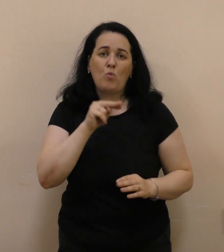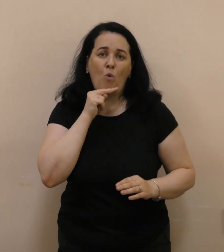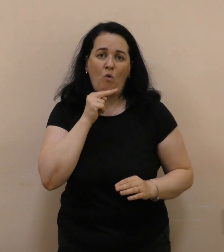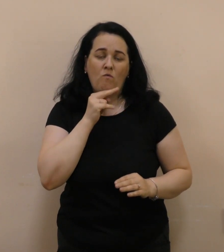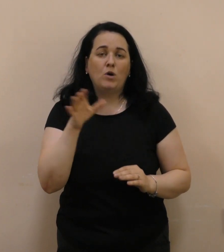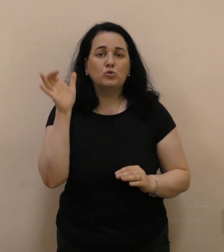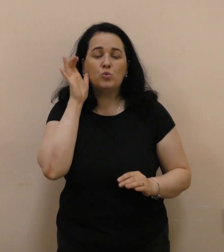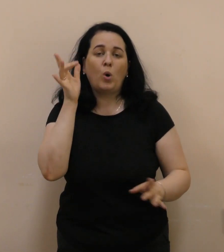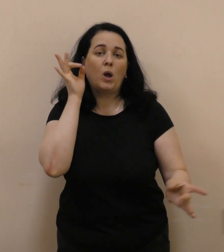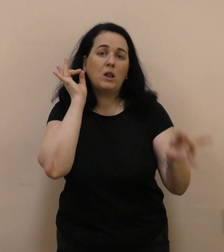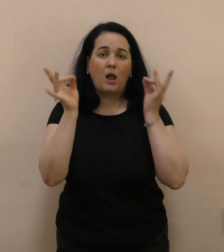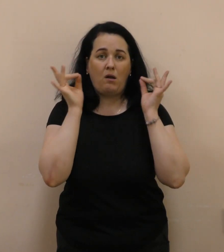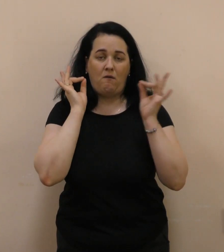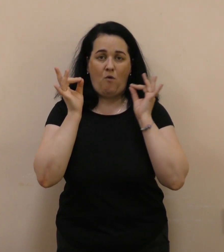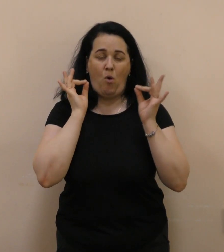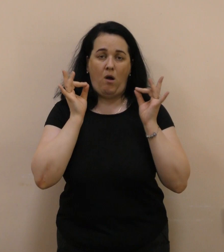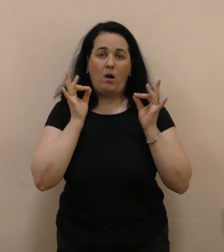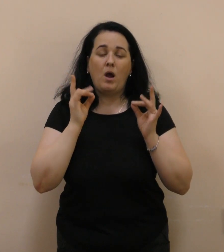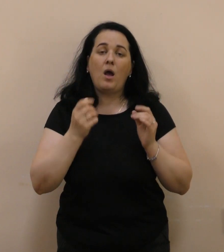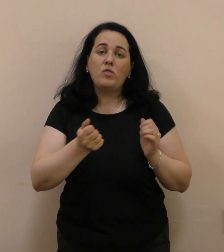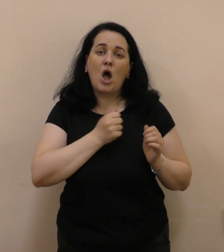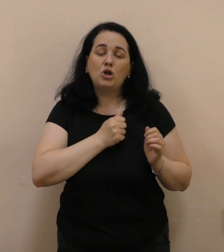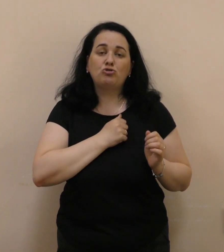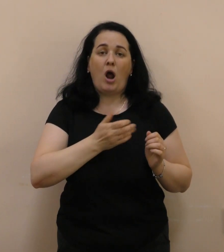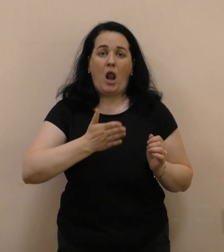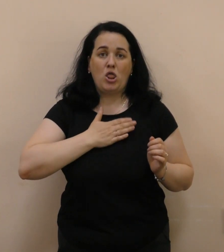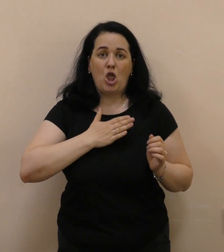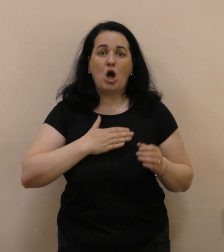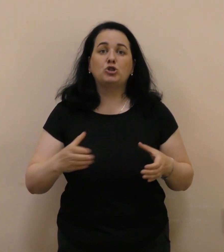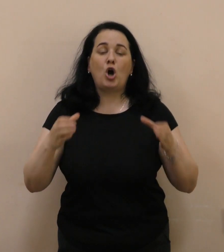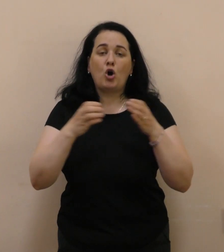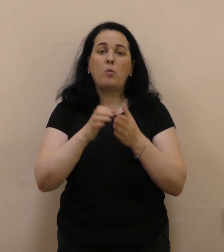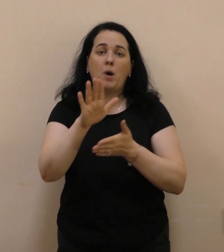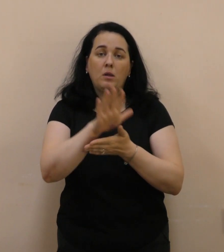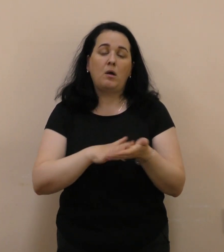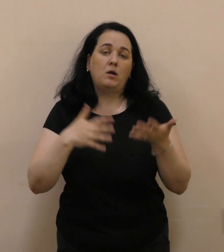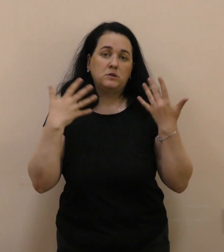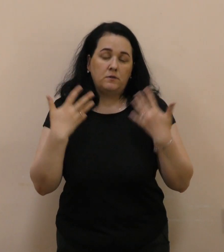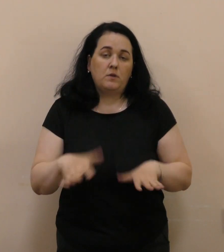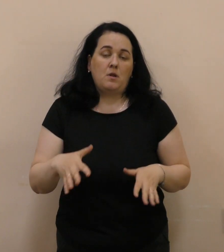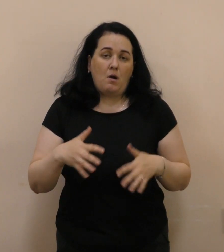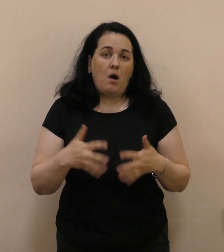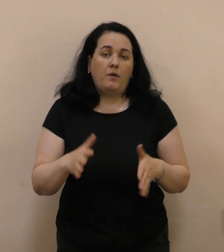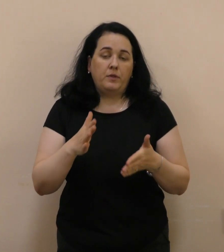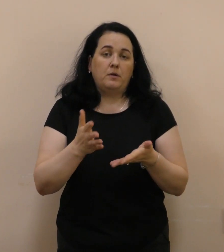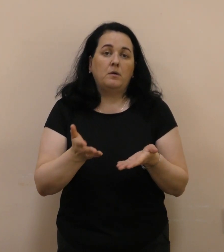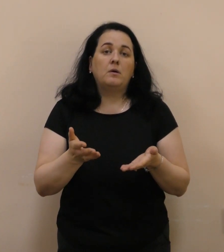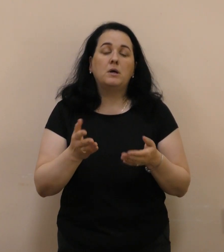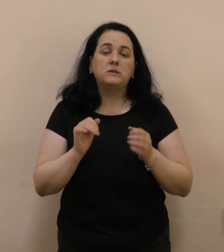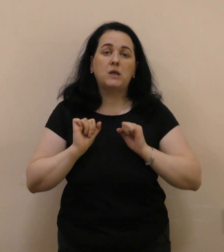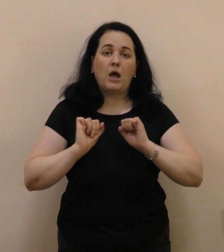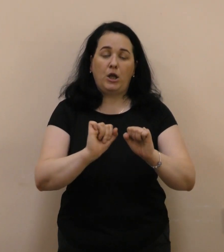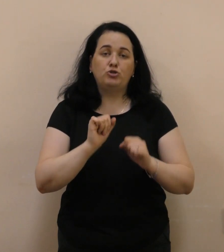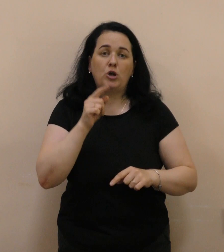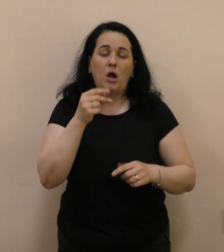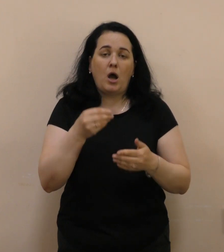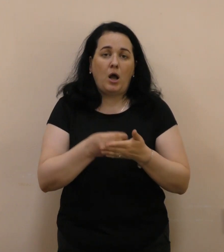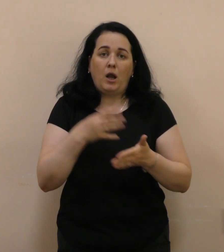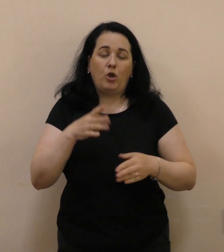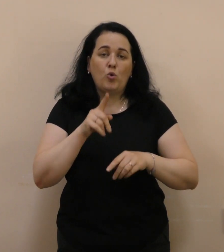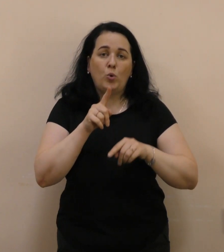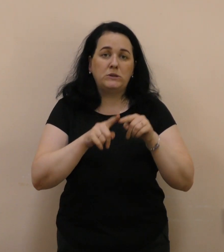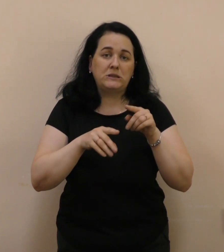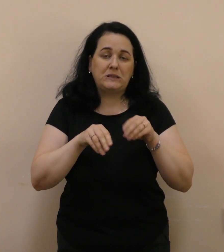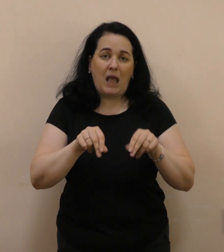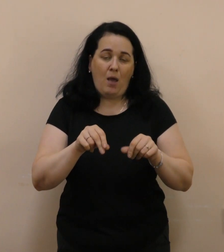реагуємо на повітряні тривоги. На жаль, наша громада далі несе втрати, захищаючи рідну землю на московсько